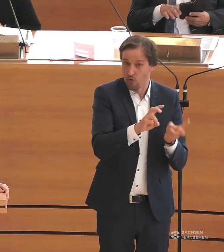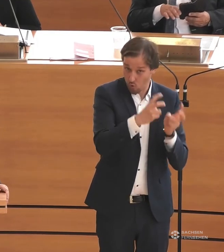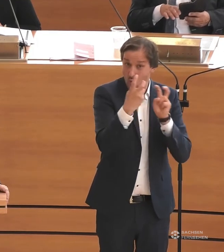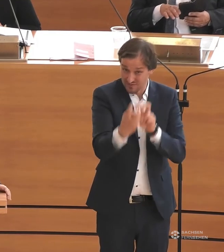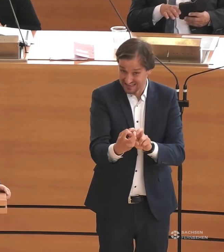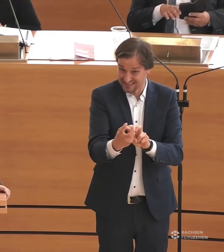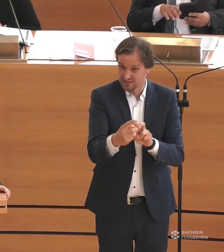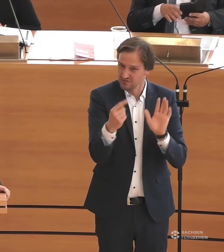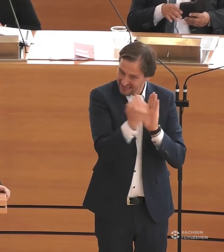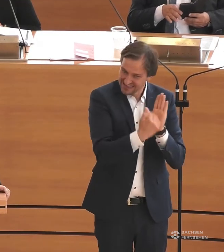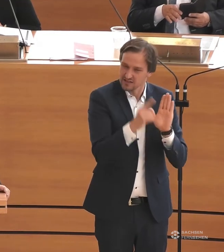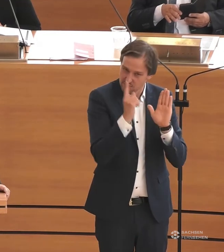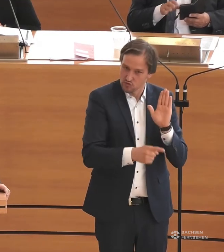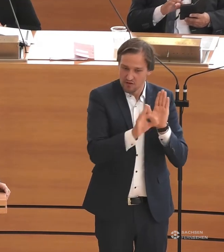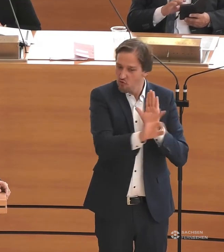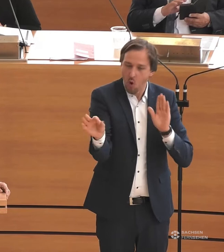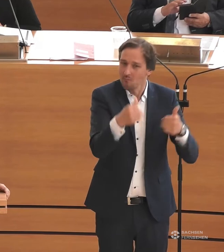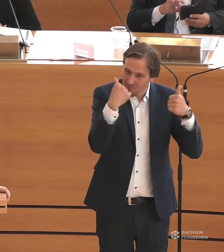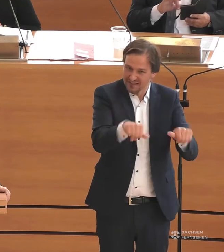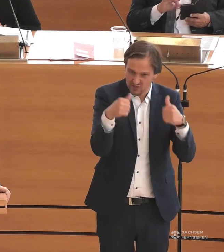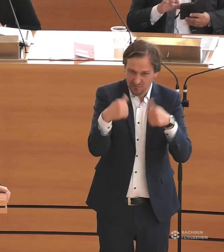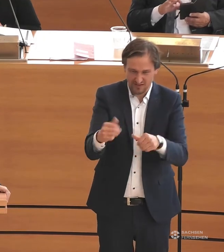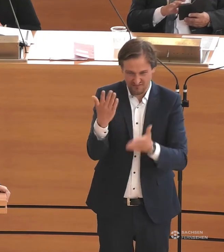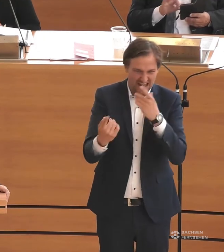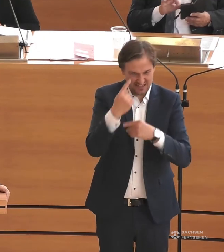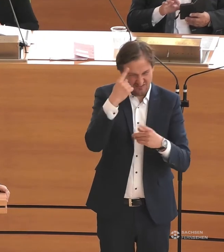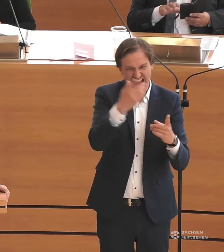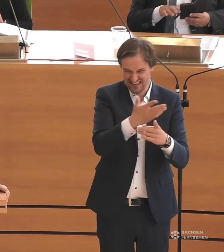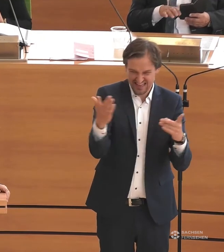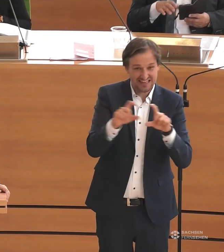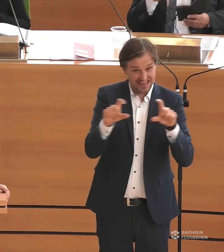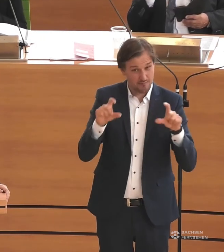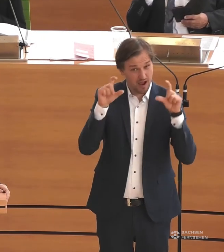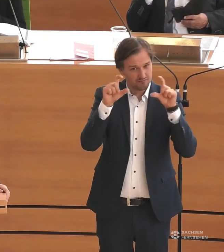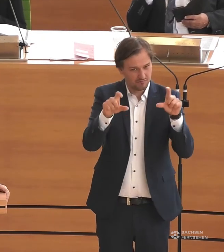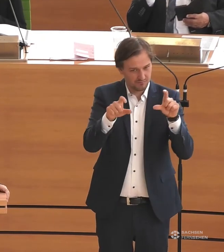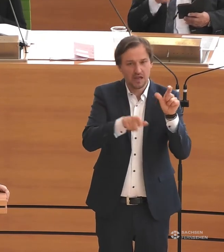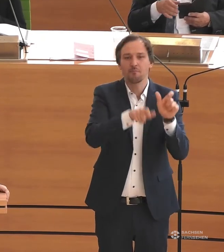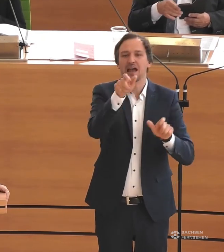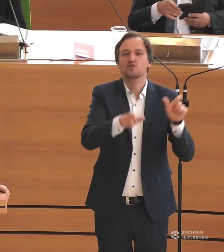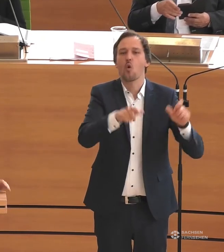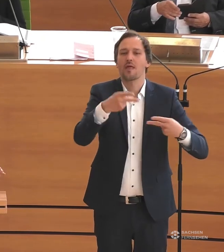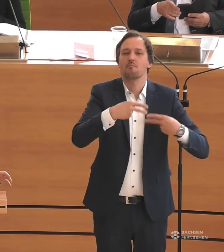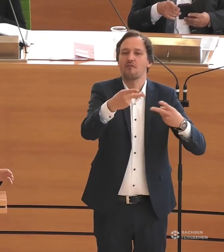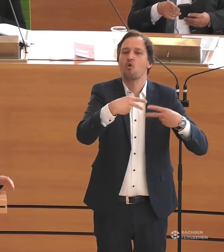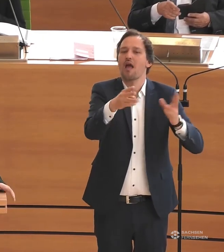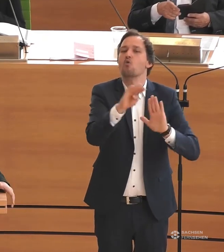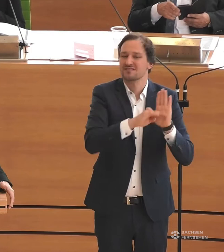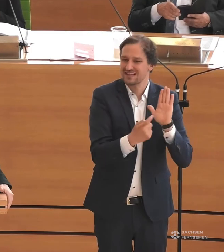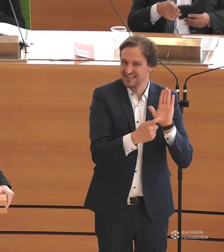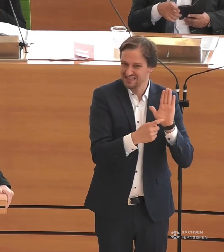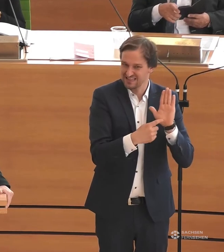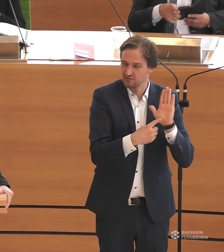sie verbindlich sein müssen. Vielleicht ahnt schon jemand, worauf ich jetzt hinaus will, nämlich aufs Personenbeförderungsgesetz. Dort ist gesetzlich